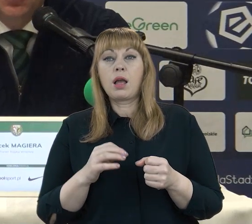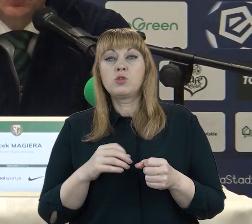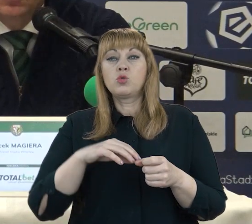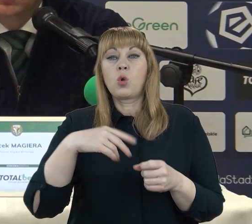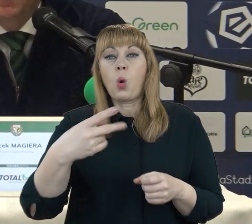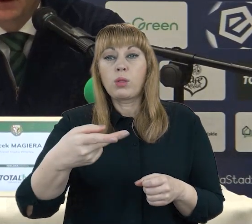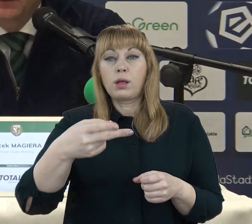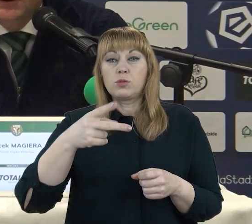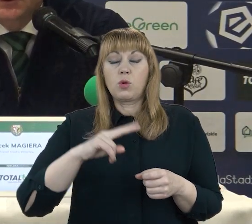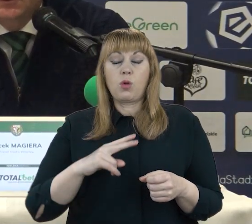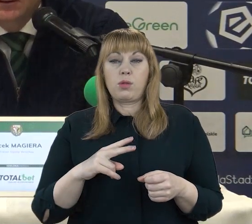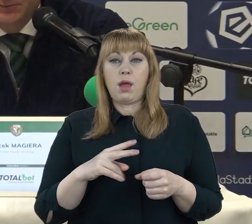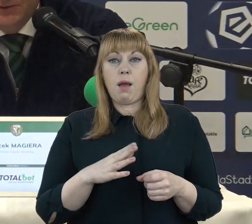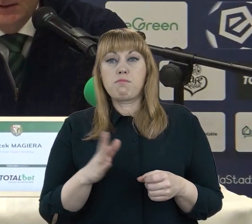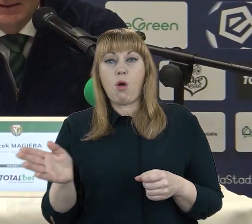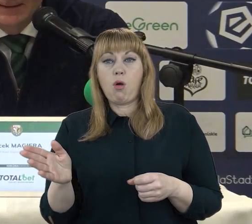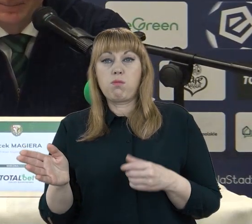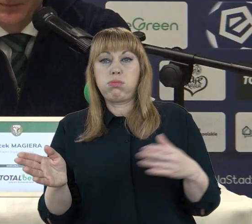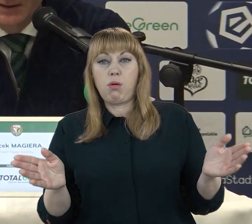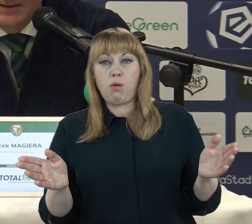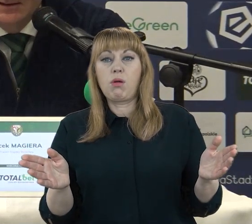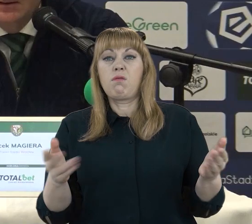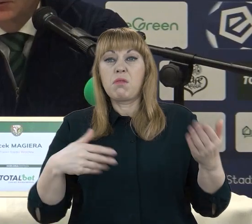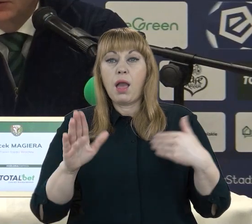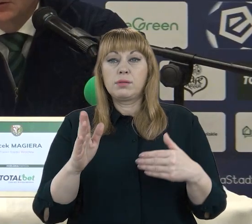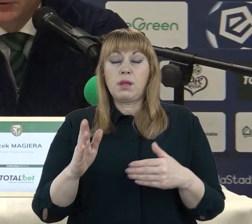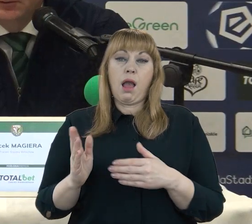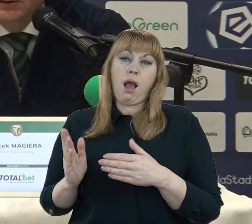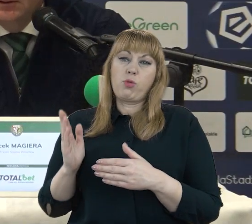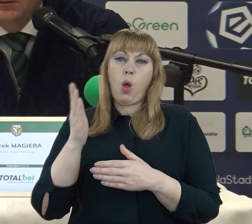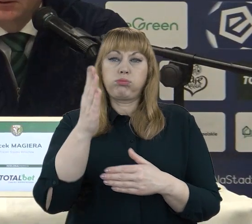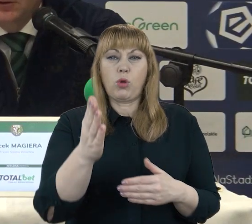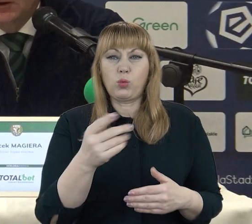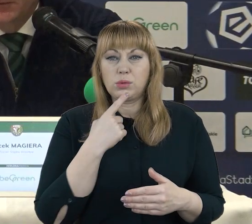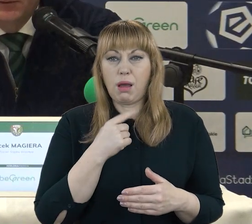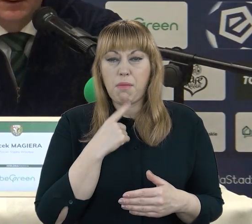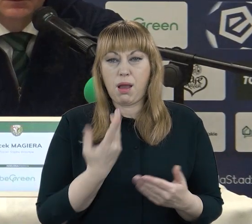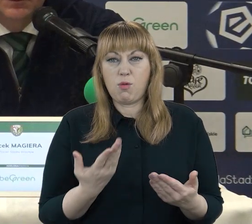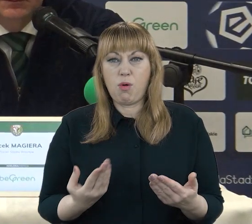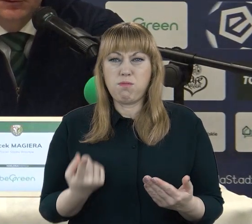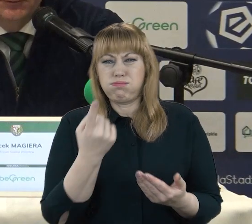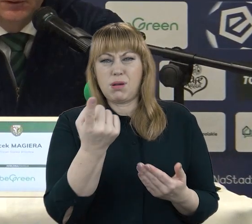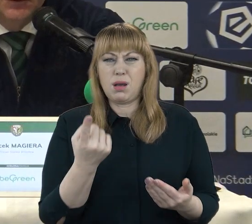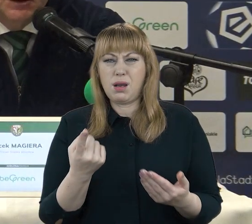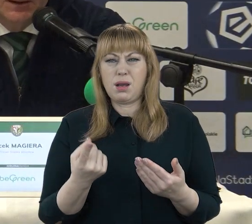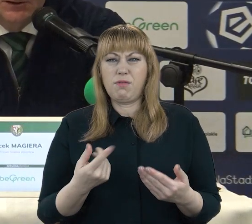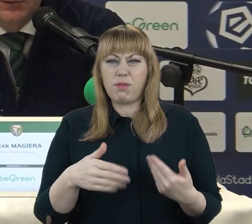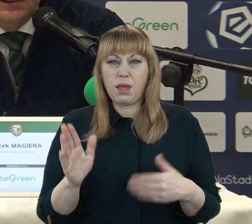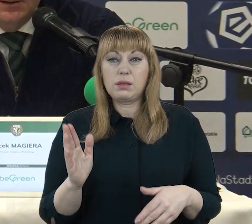do boku, wszerz, niż podań za linię obrony do przodu. I to na pewno miało duży wpływ. Trzeba też powiedzieć